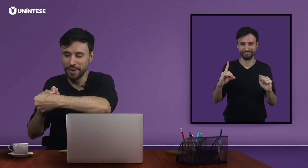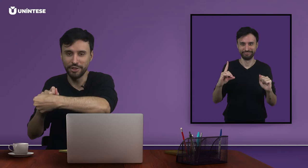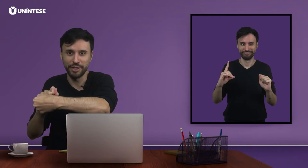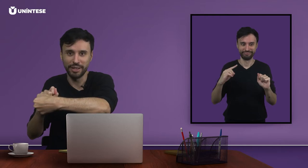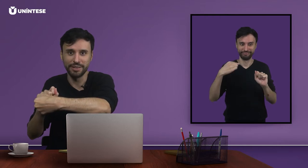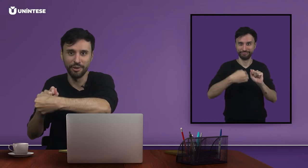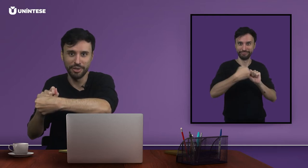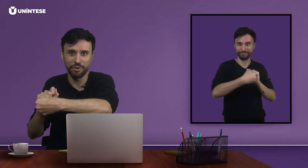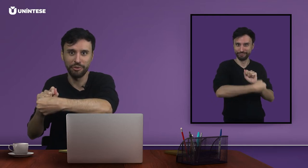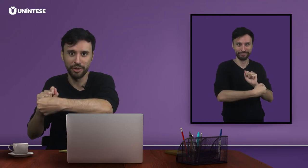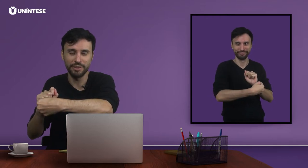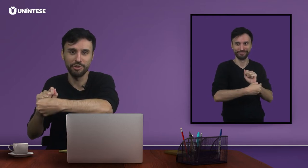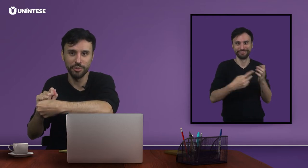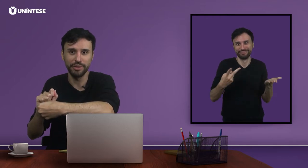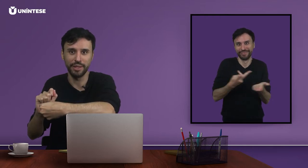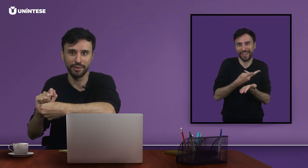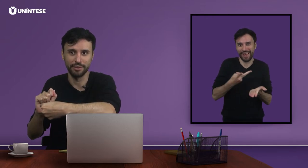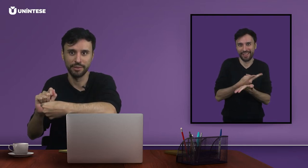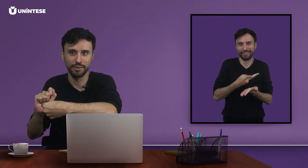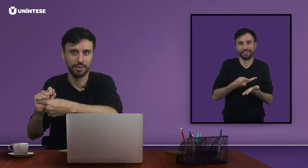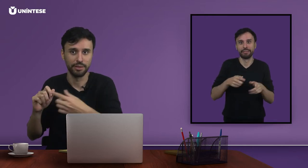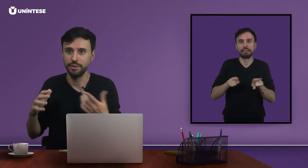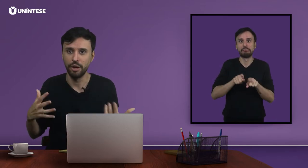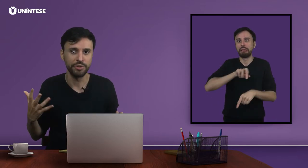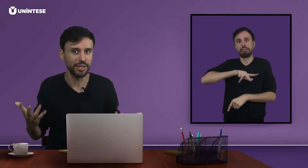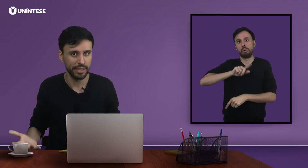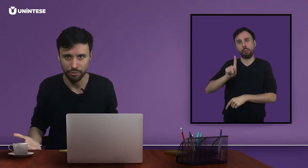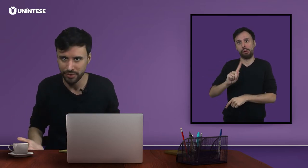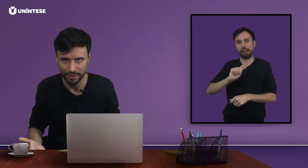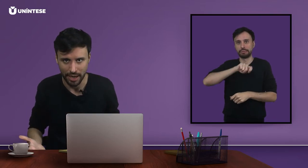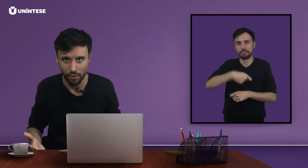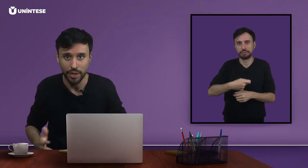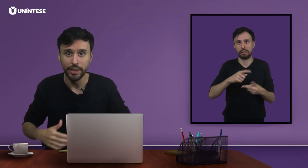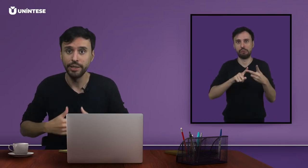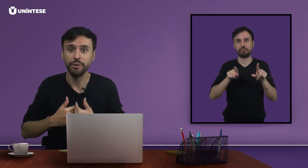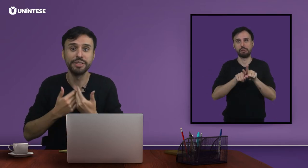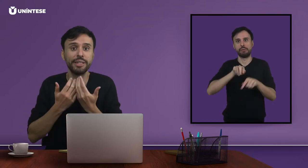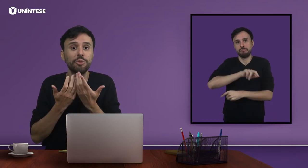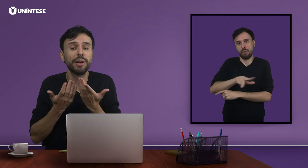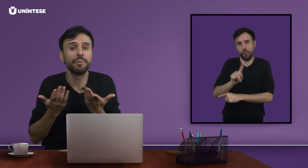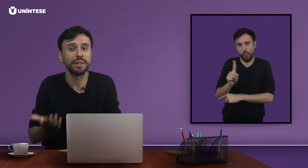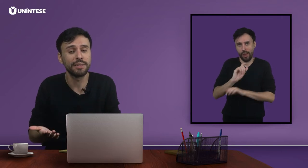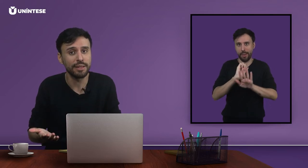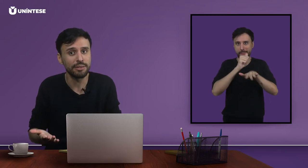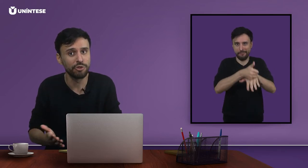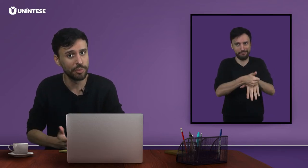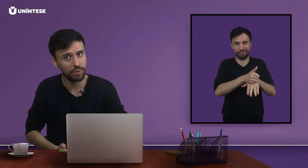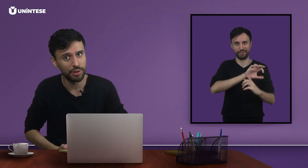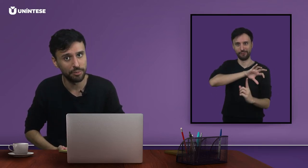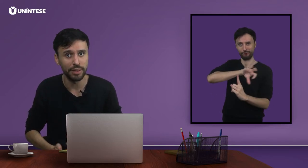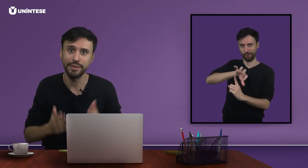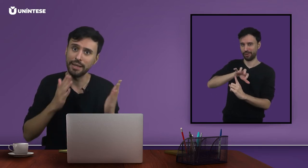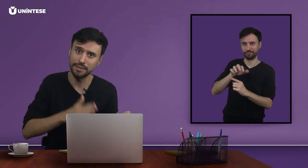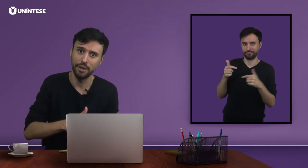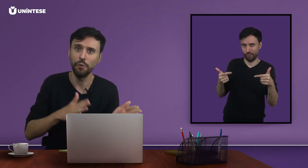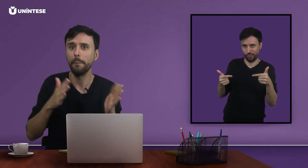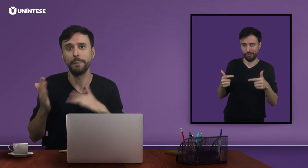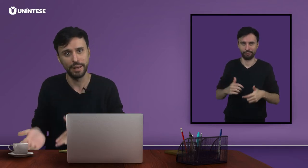pratica a ação com a configuração de mão em D. Não seria um sinal, não seria uma representação de metonímia da ação pela